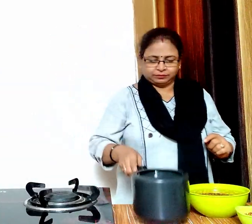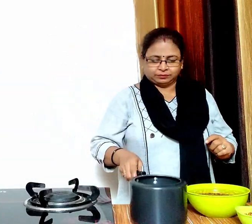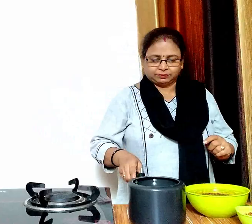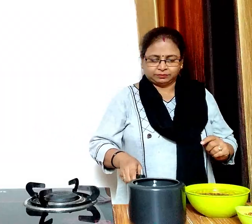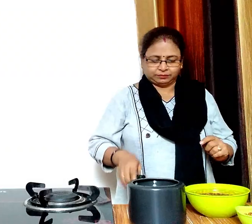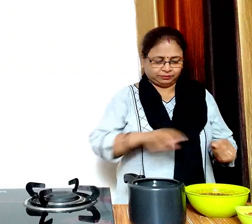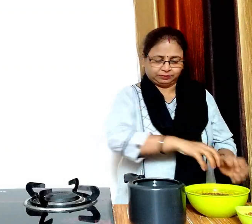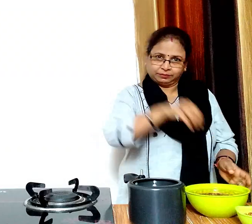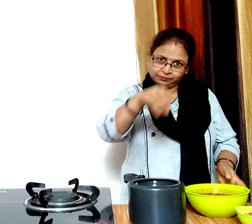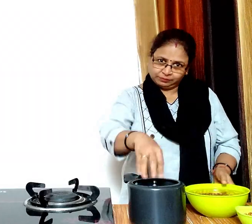सारे राजमा डाल देएंगे